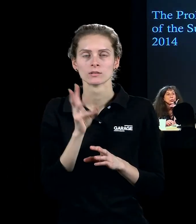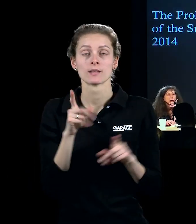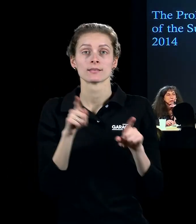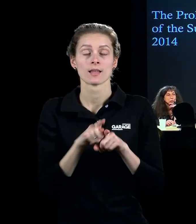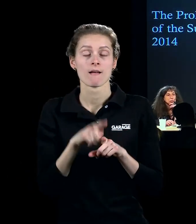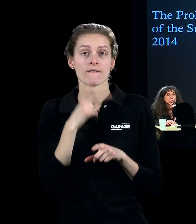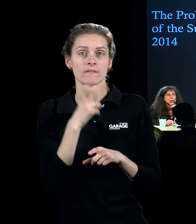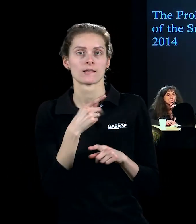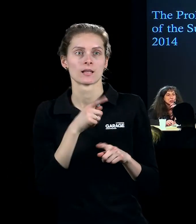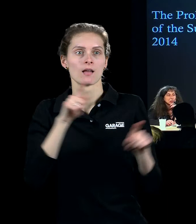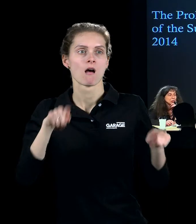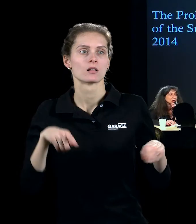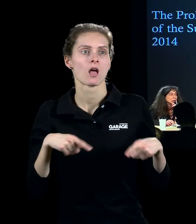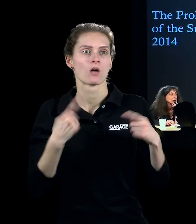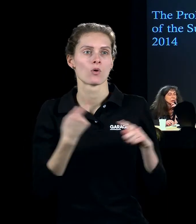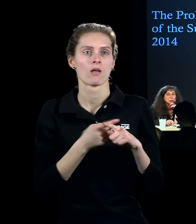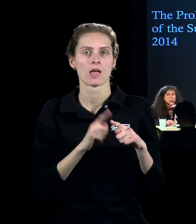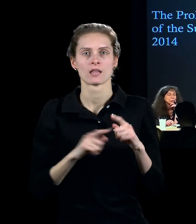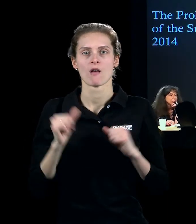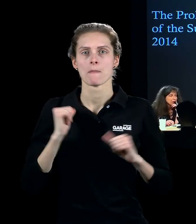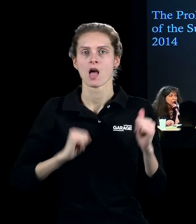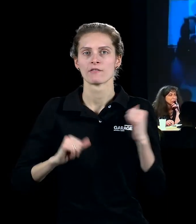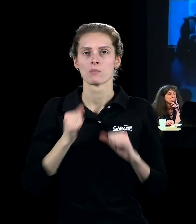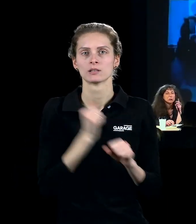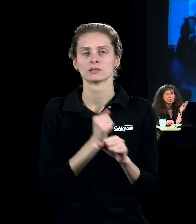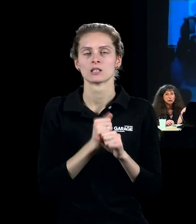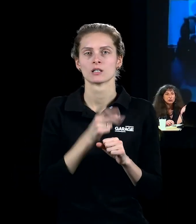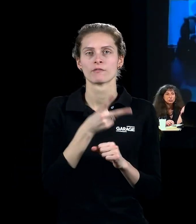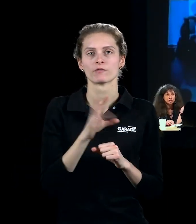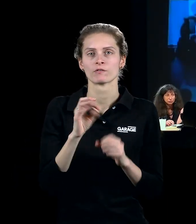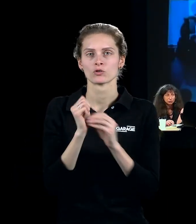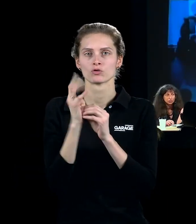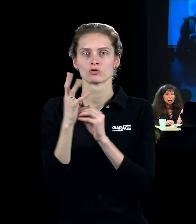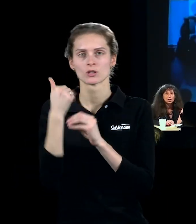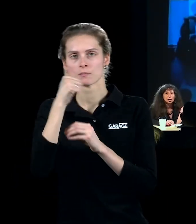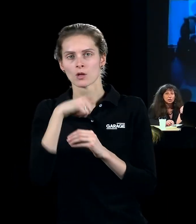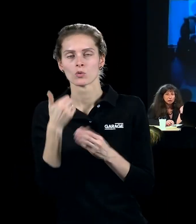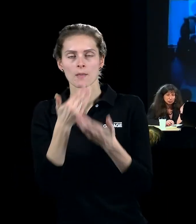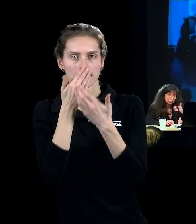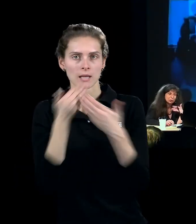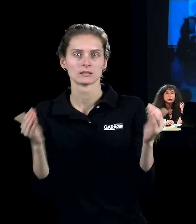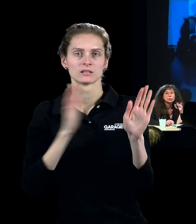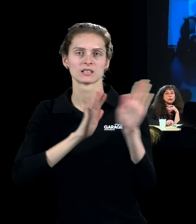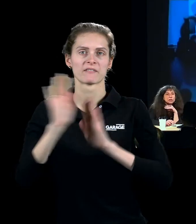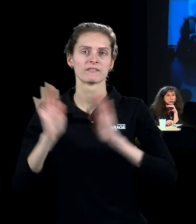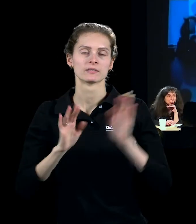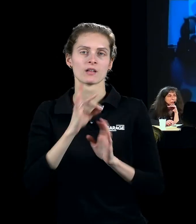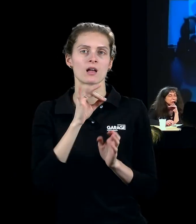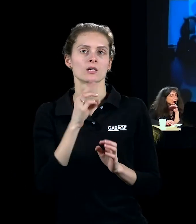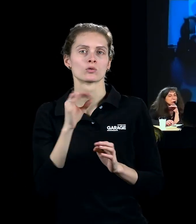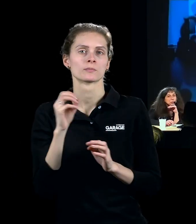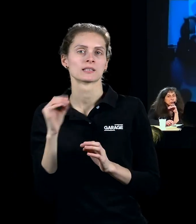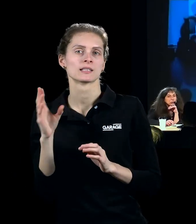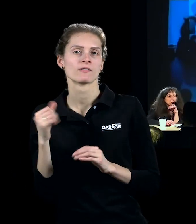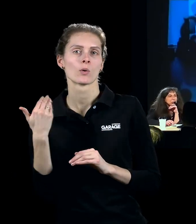реконструкция этого перформанса, сделанная в 2014 году на последней выставке, такой ретроспективе от